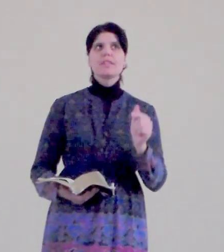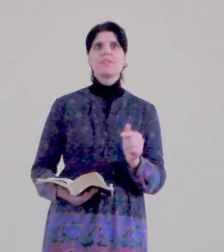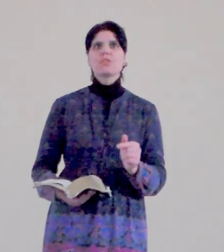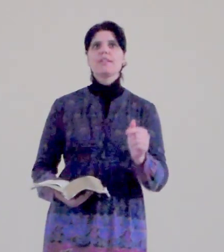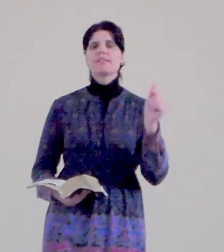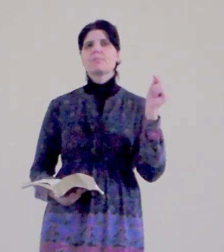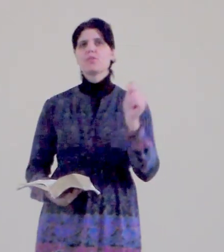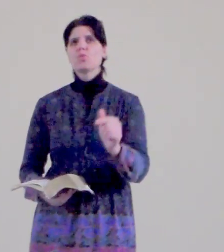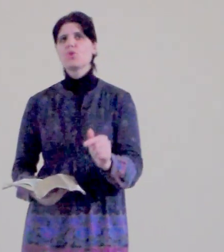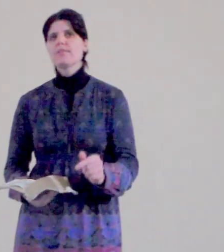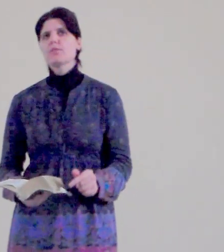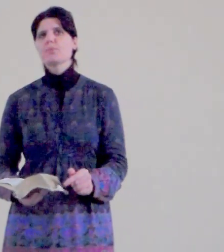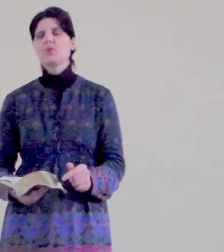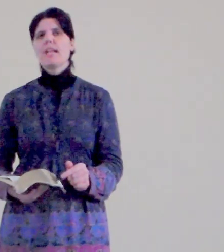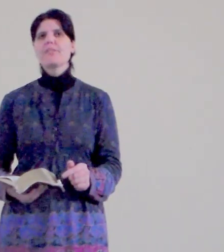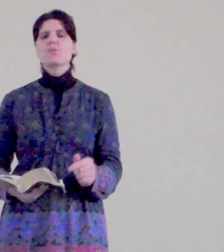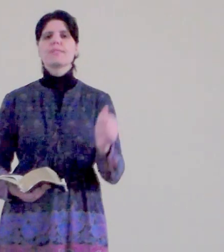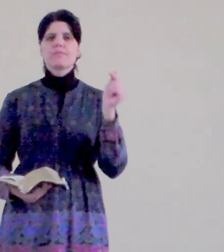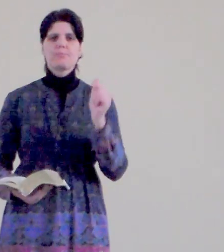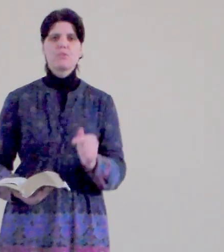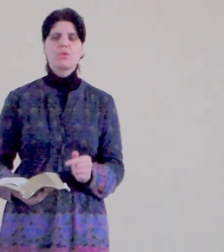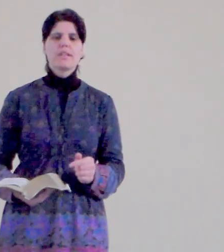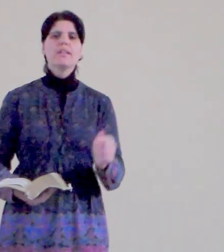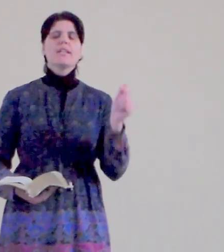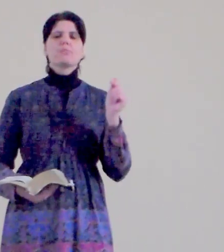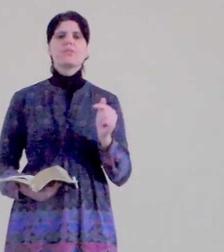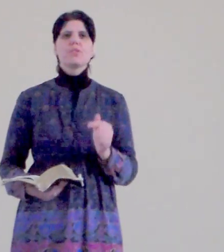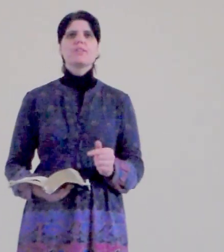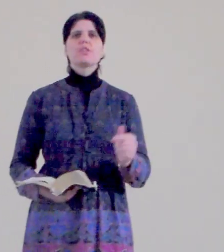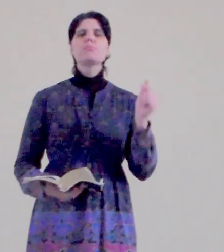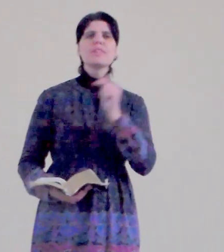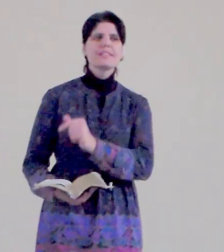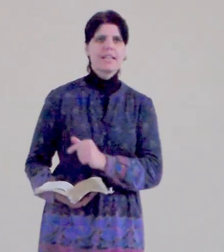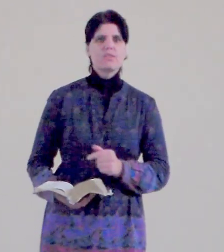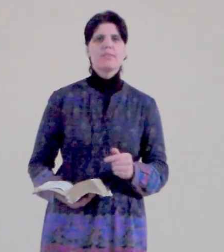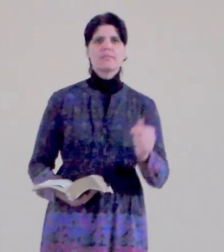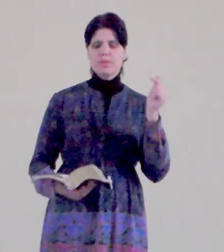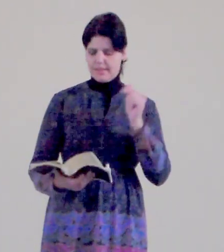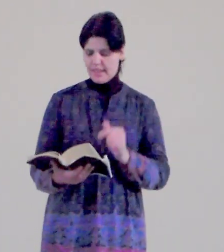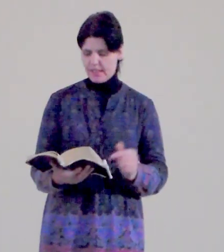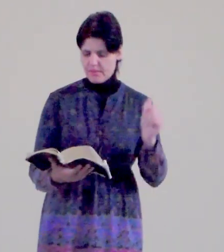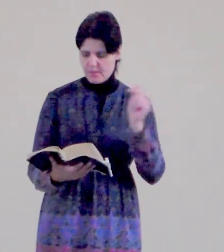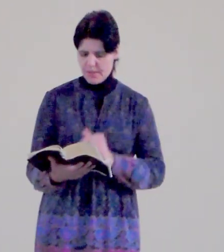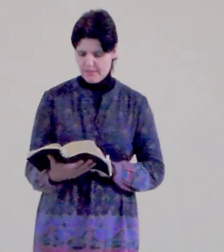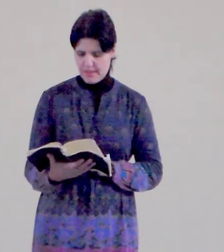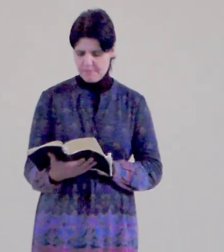vděčný, když si budeš užívat chvíli lásku ve svém životě, budeš vděčný, budeš se radovat, budeš se radovat z pravdy,